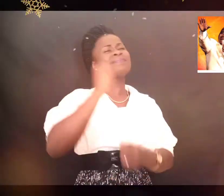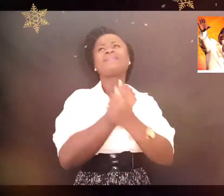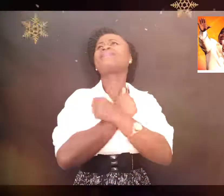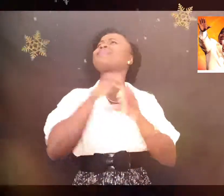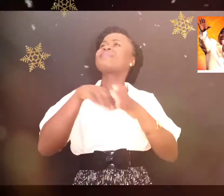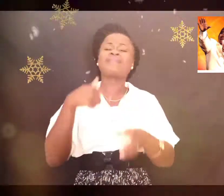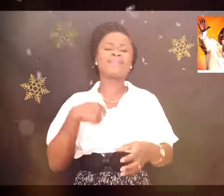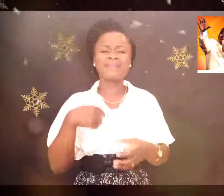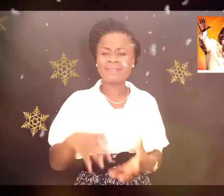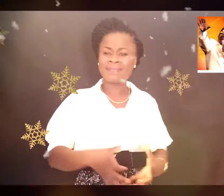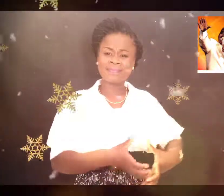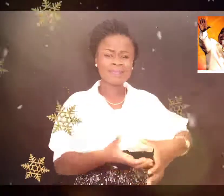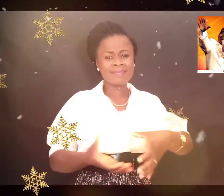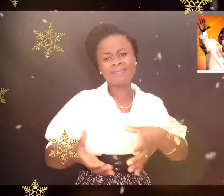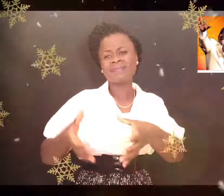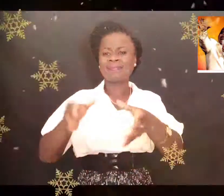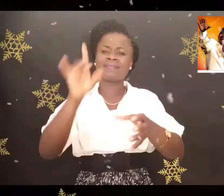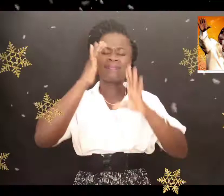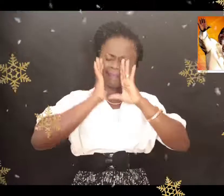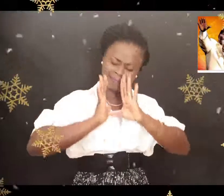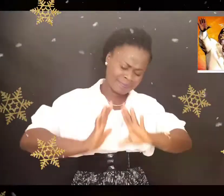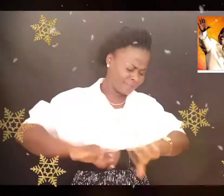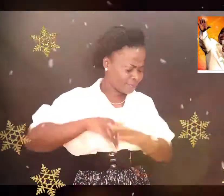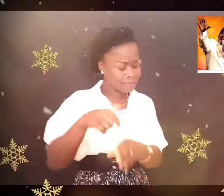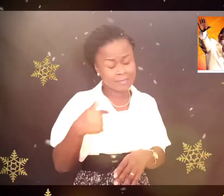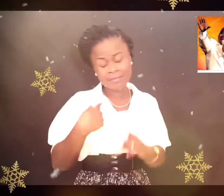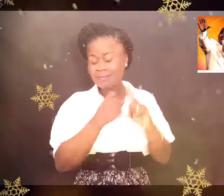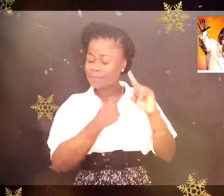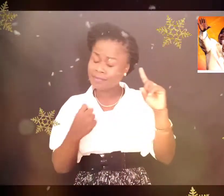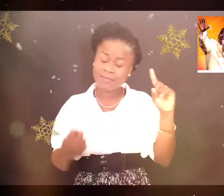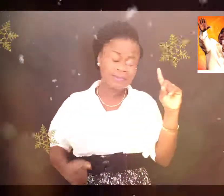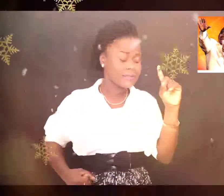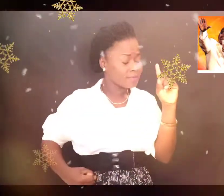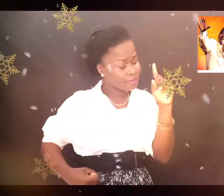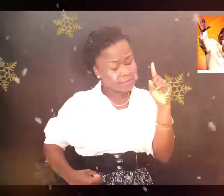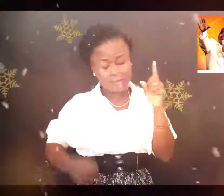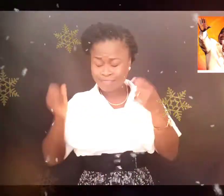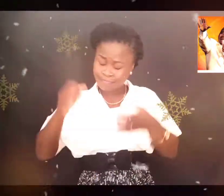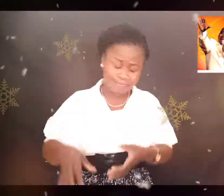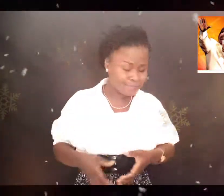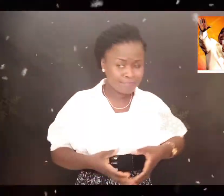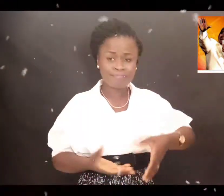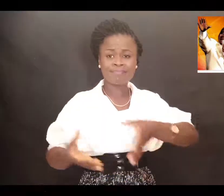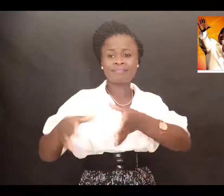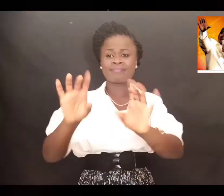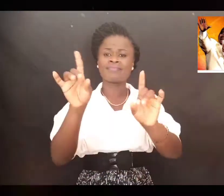Seigneur Ta paix en moi, Seigneur Elle coule comme un